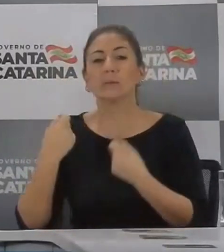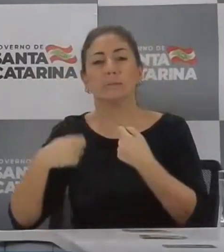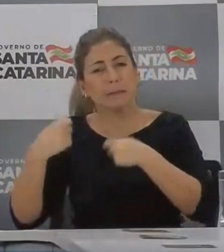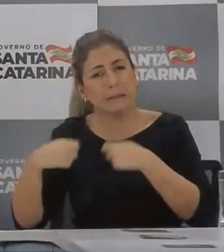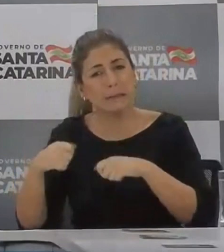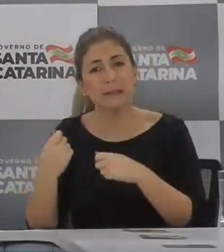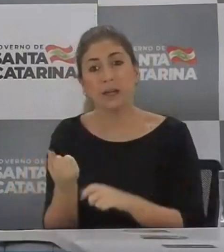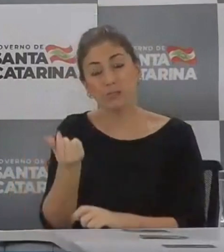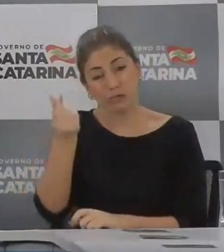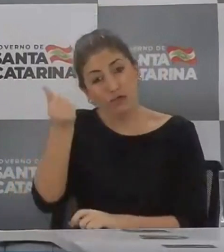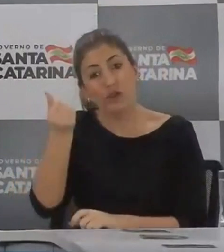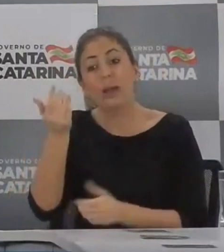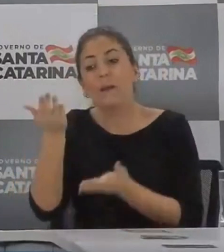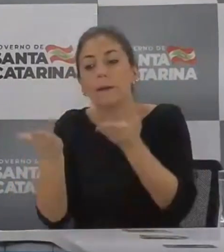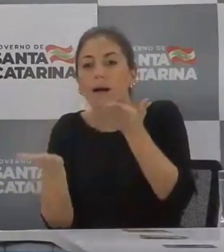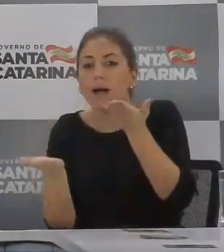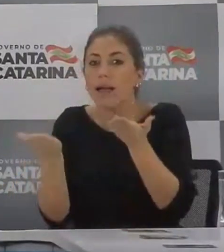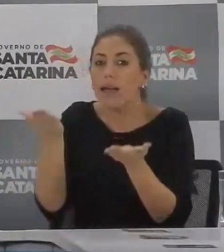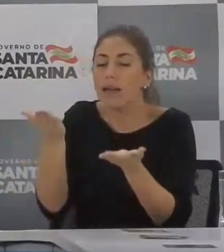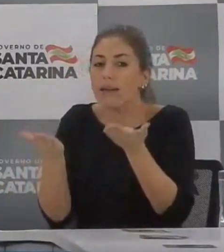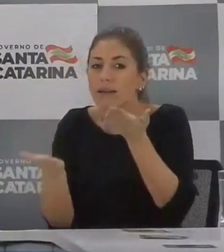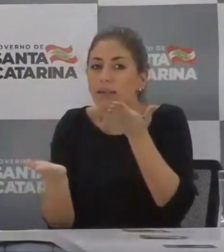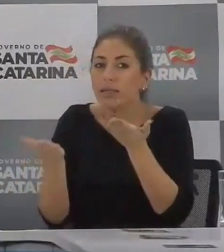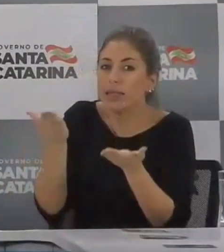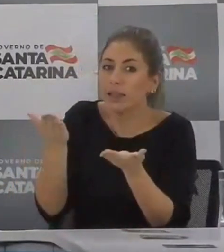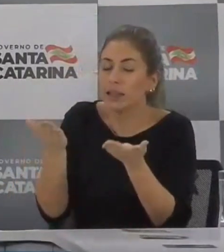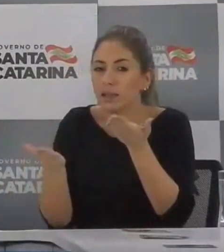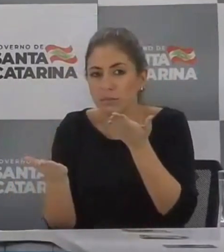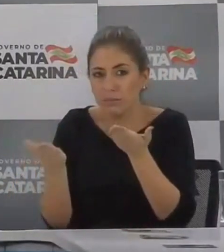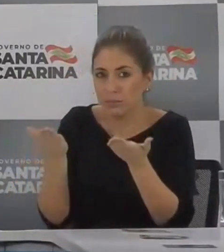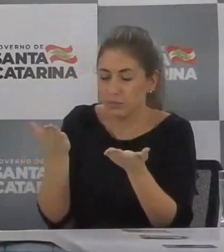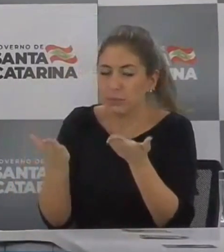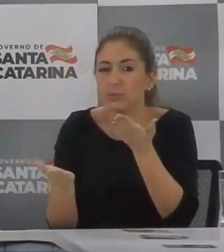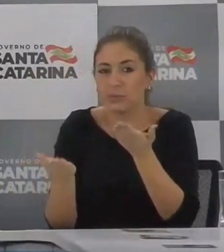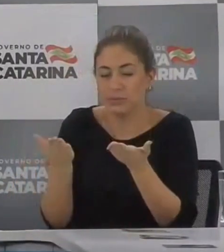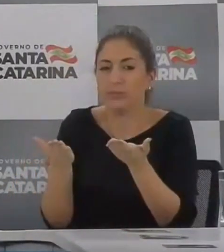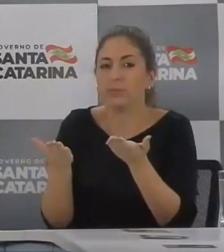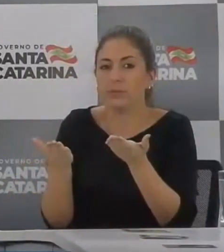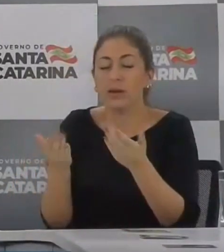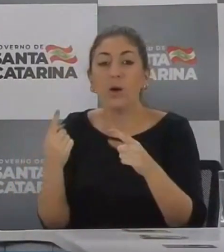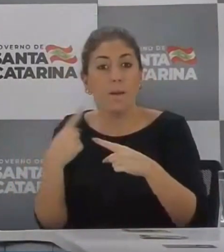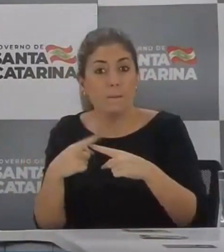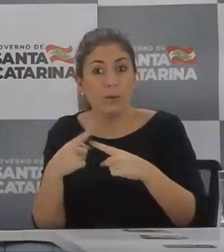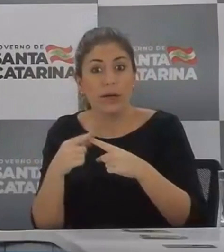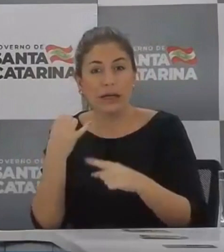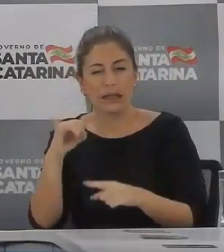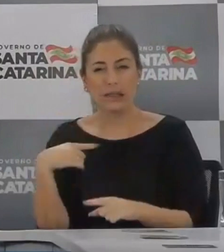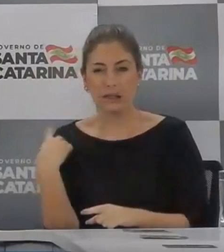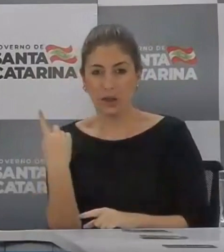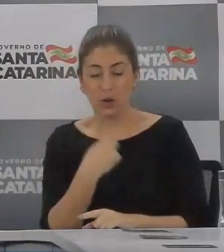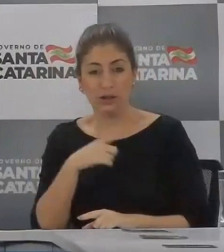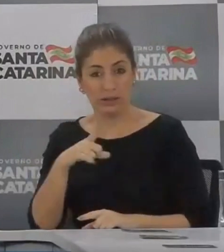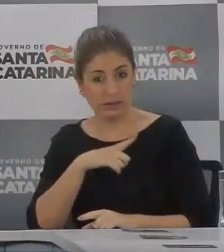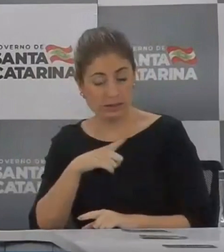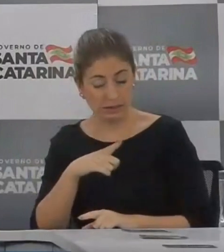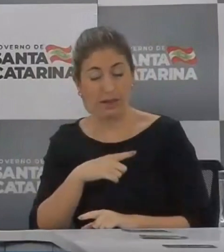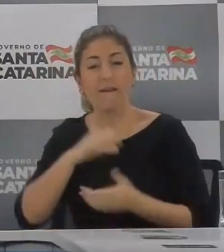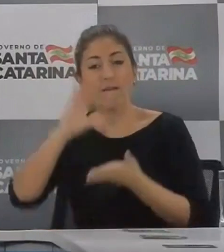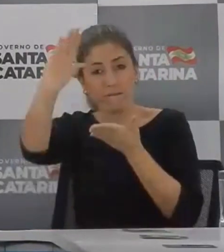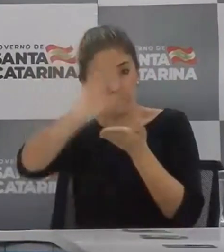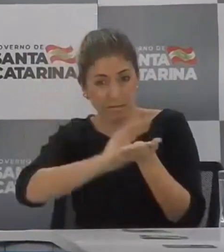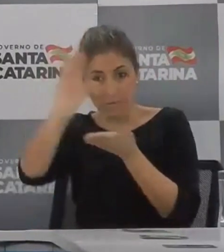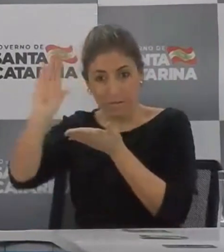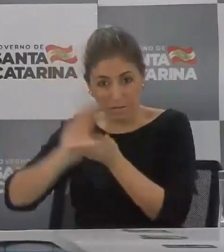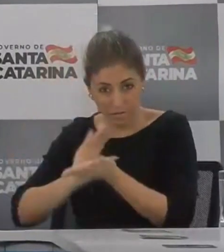fiscal do nosso estado. Tendo dinheiro de financiamento, não nos exige tanto investimento de recursos próprios. Isso